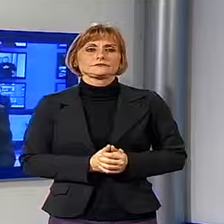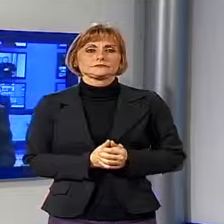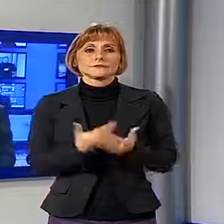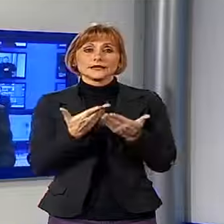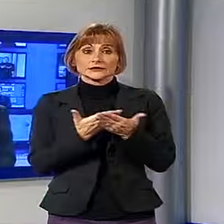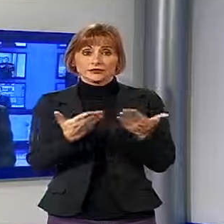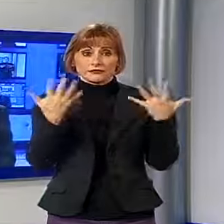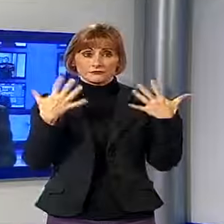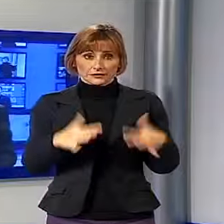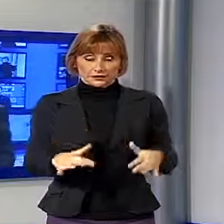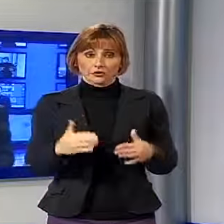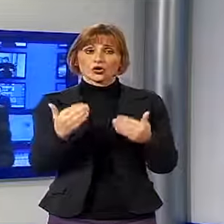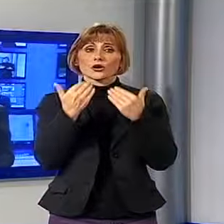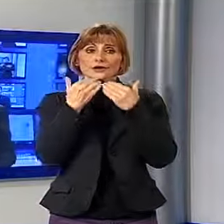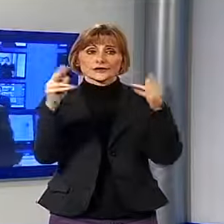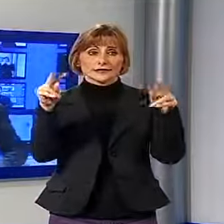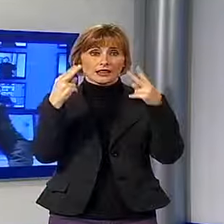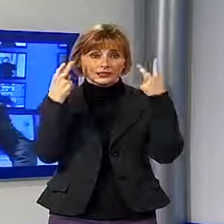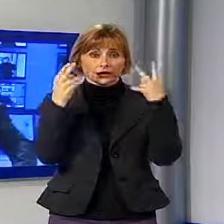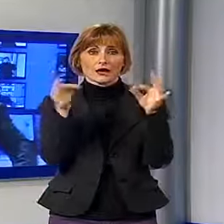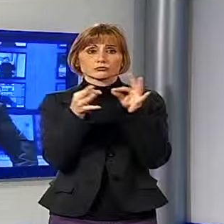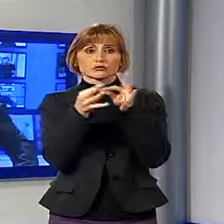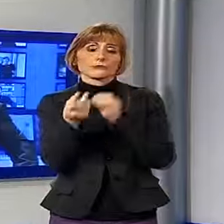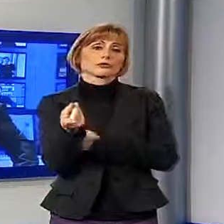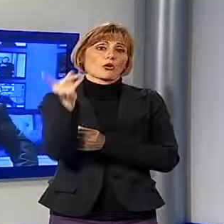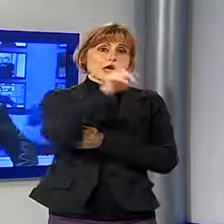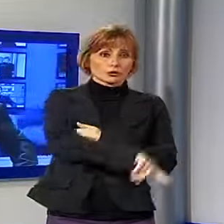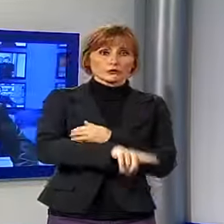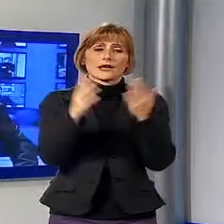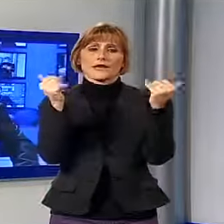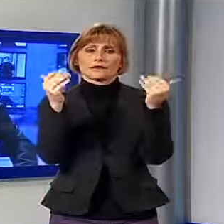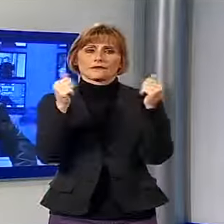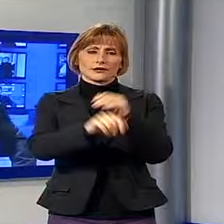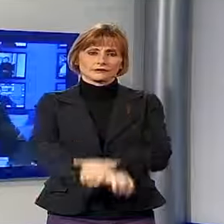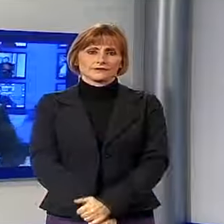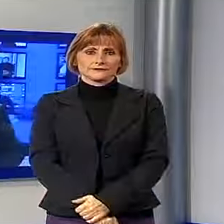TG Noi. Ci fermiamo per una breve pausa pubblicitaria e poi la linea alla pagina sportiva.